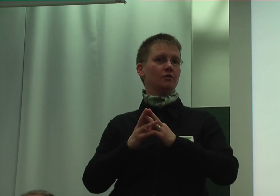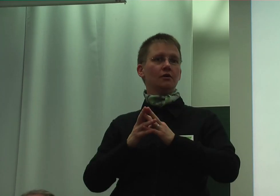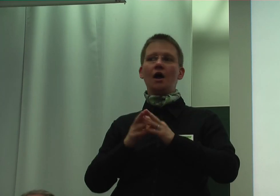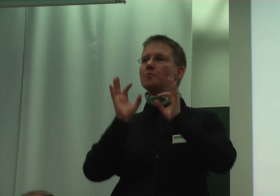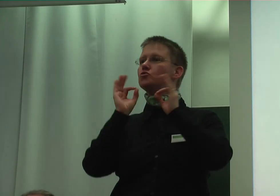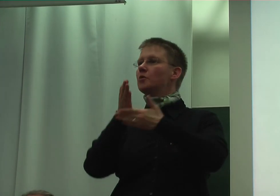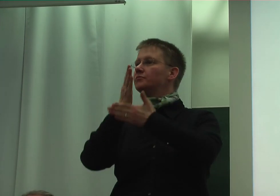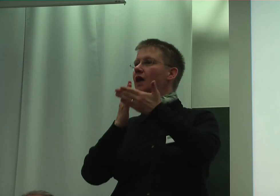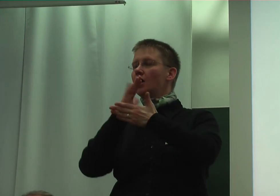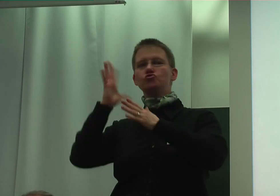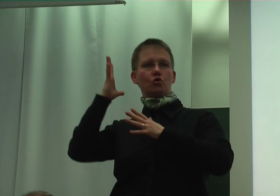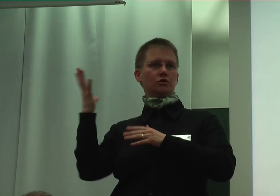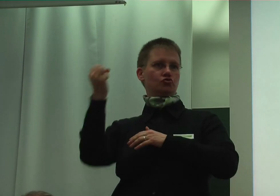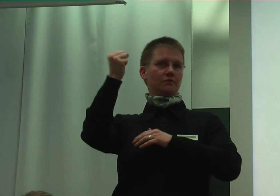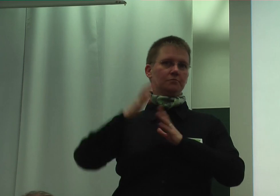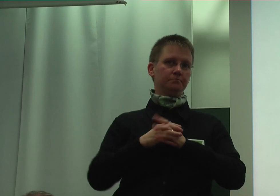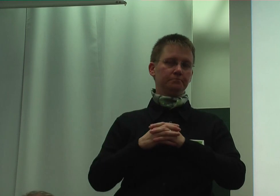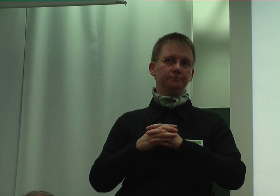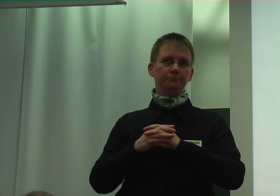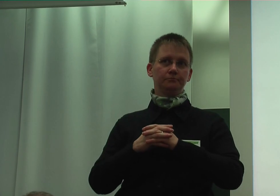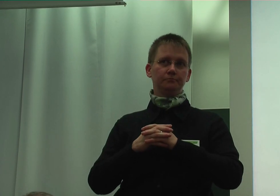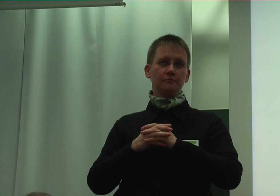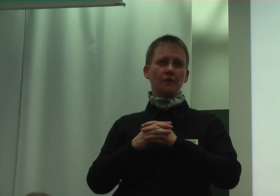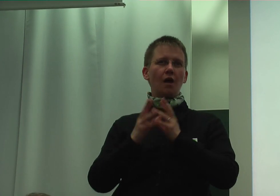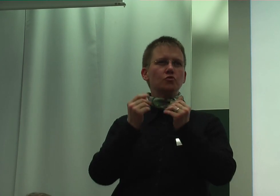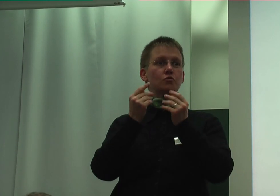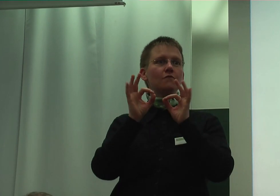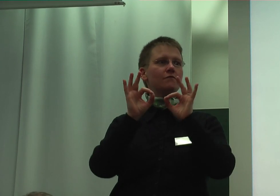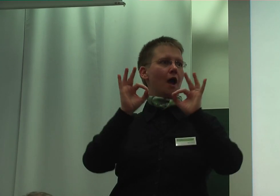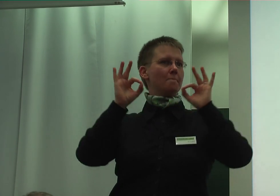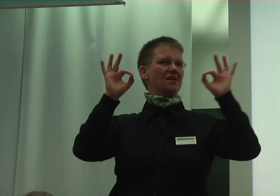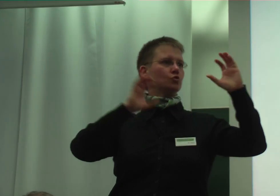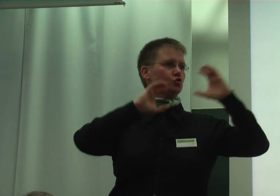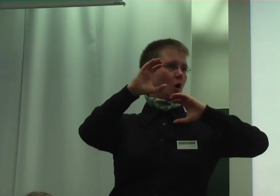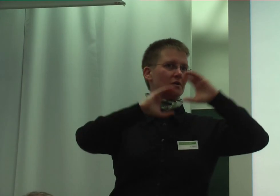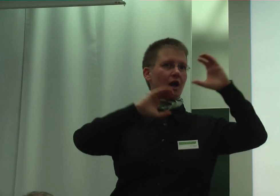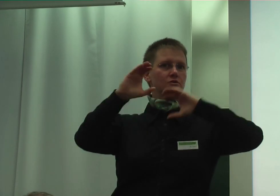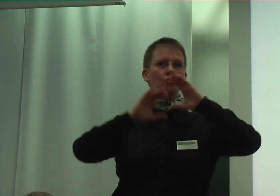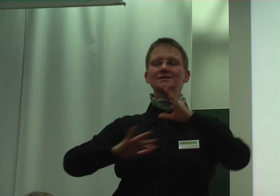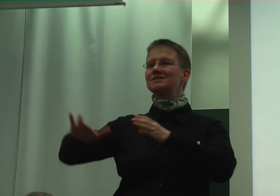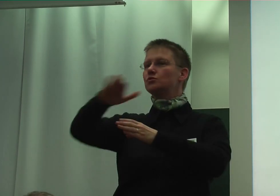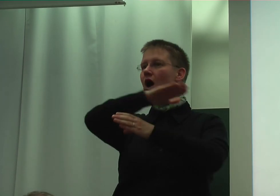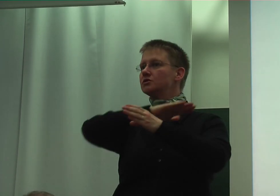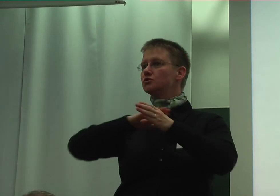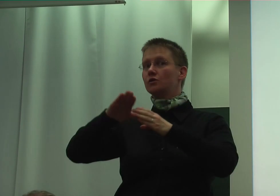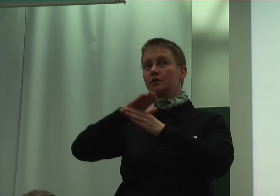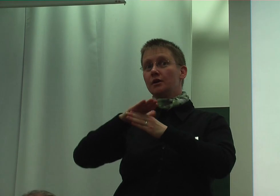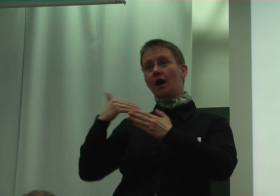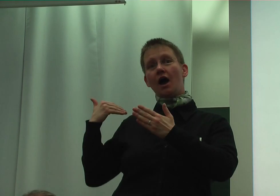Teilen schon geschaffen worden. Eine spürbare Verbesserung der Kommunikationssituation hat sich gerade auch im Bereich